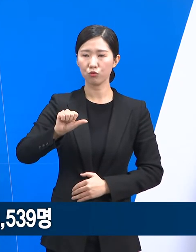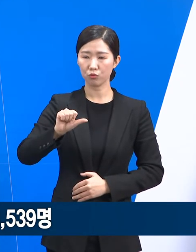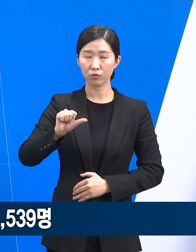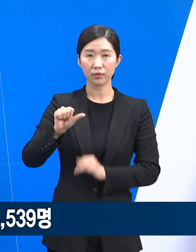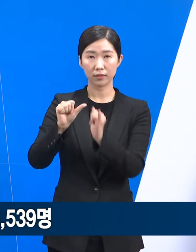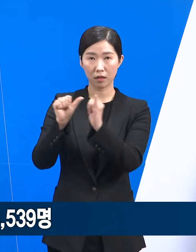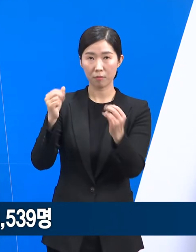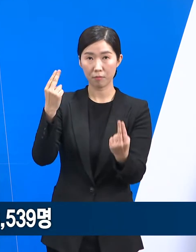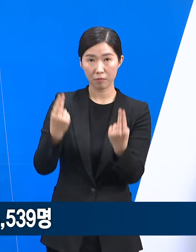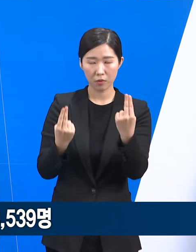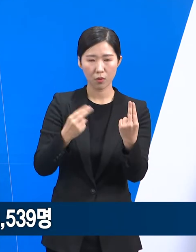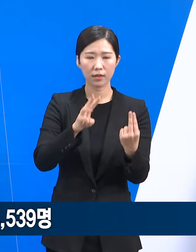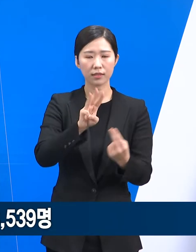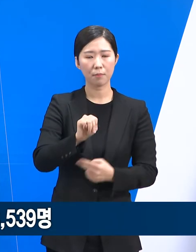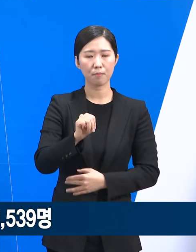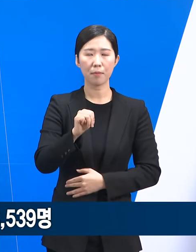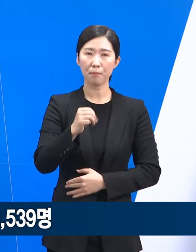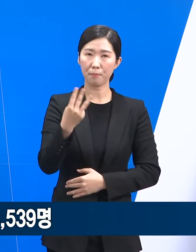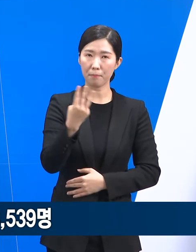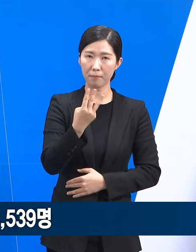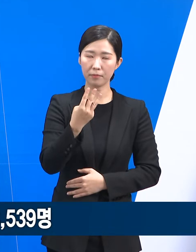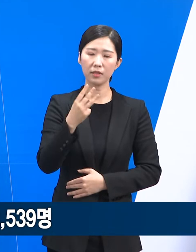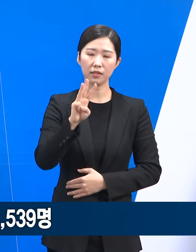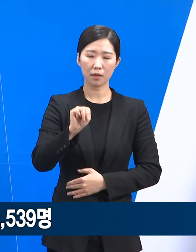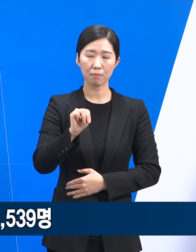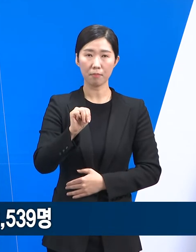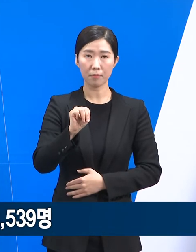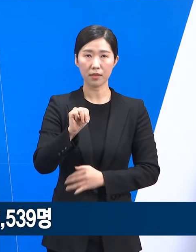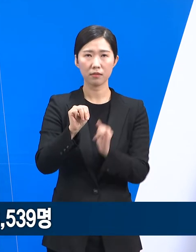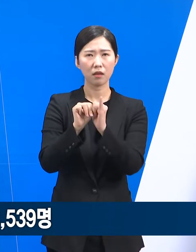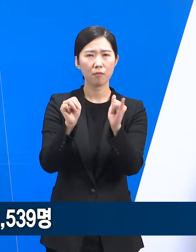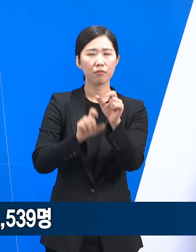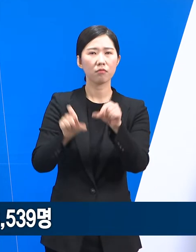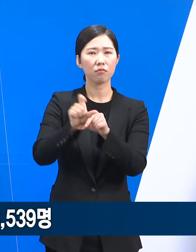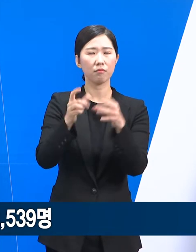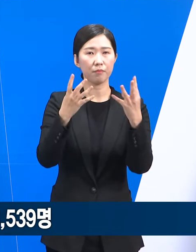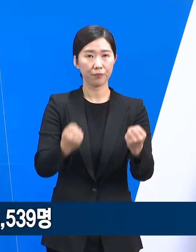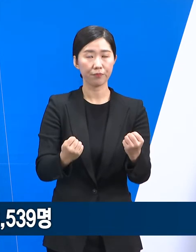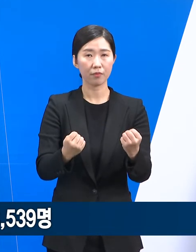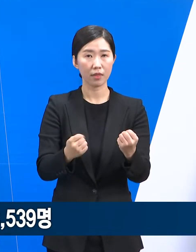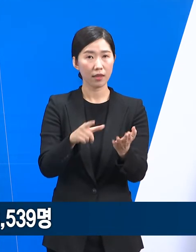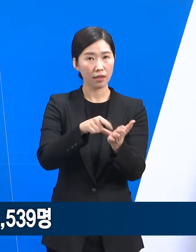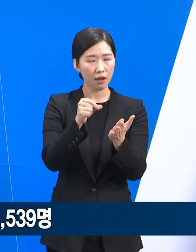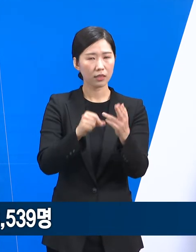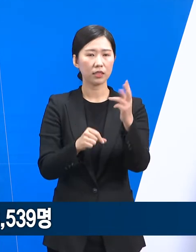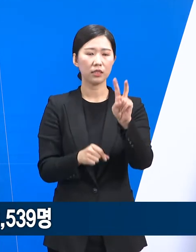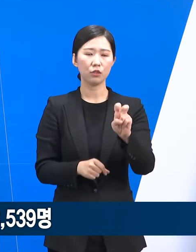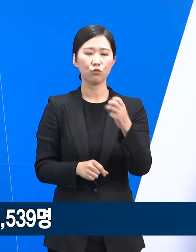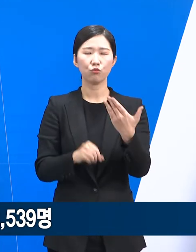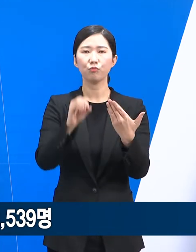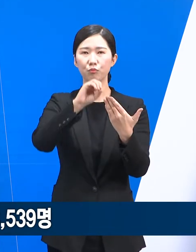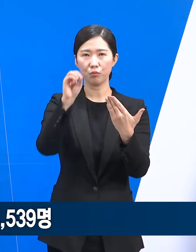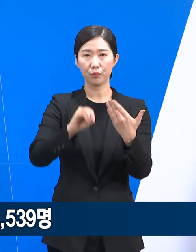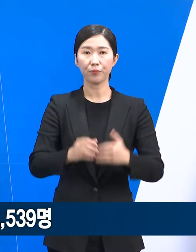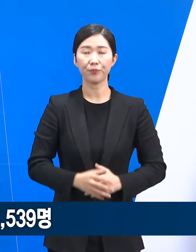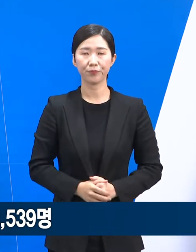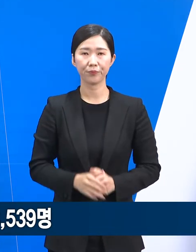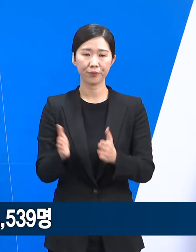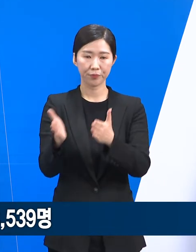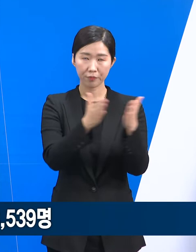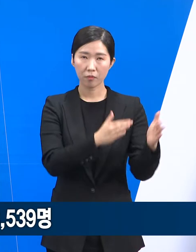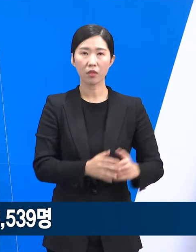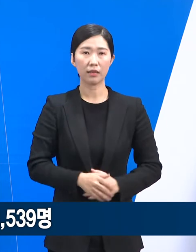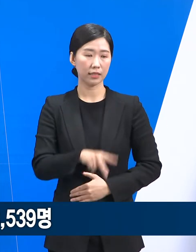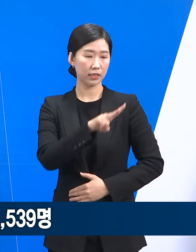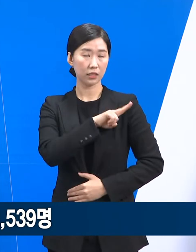3만 803명 증가하였습니다. 전체 확진자에서 차지하는 비율은 29%입니다. 다음으로 많은